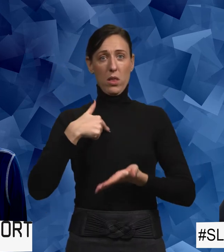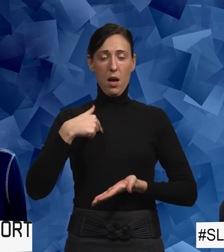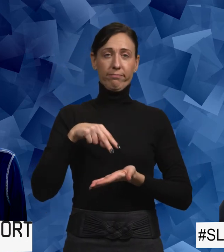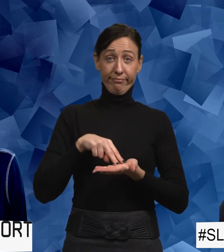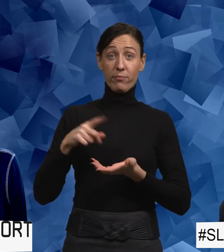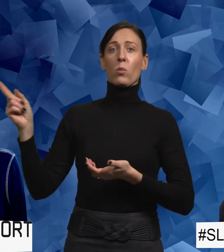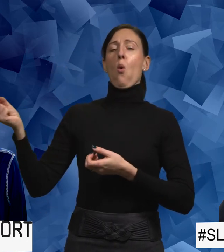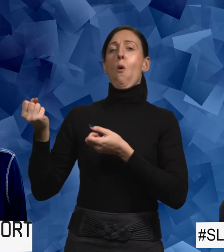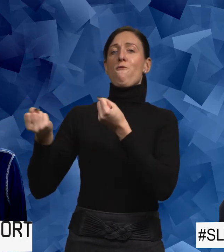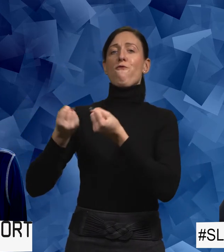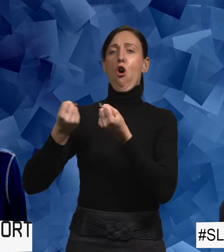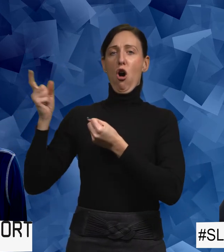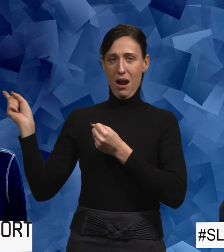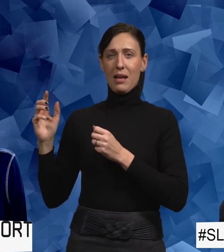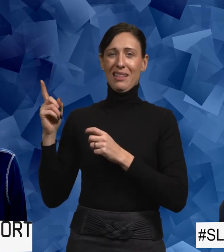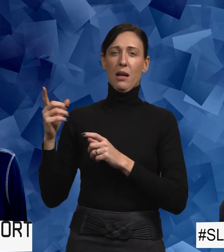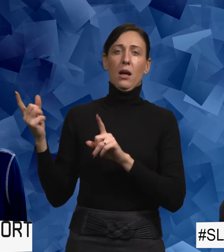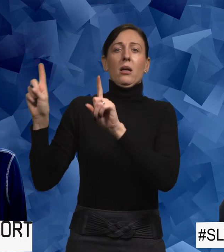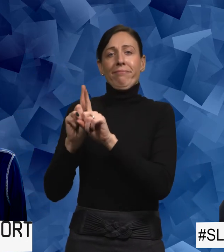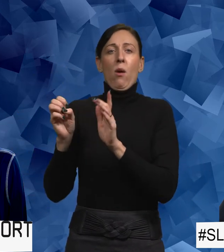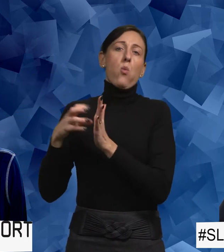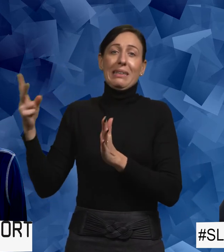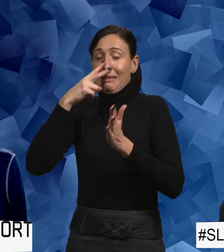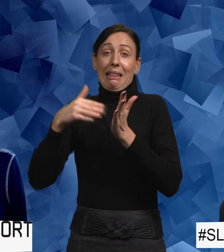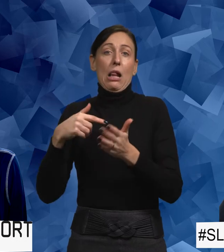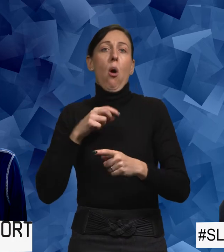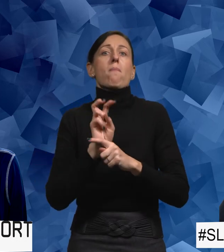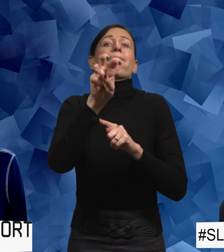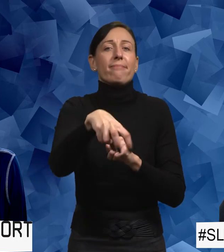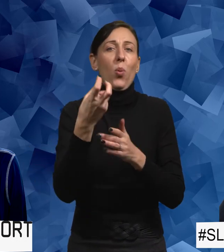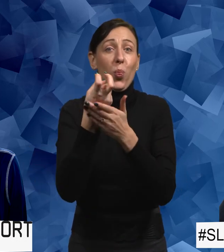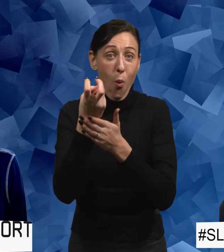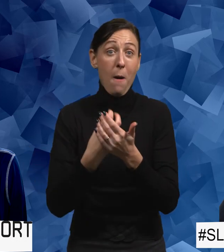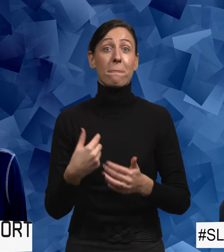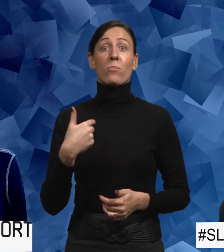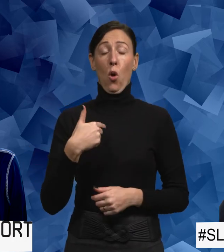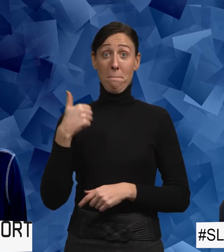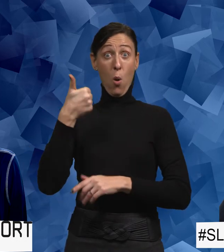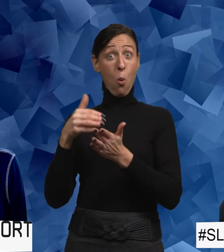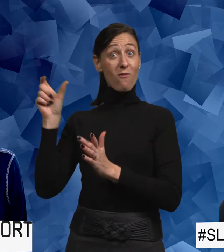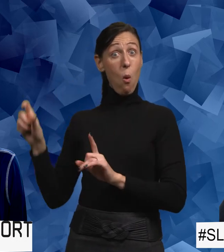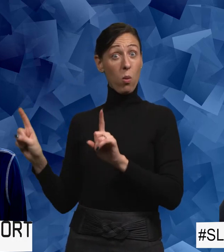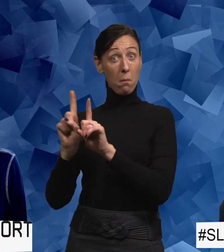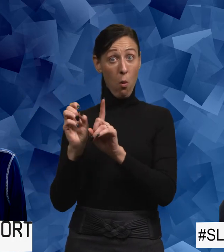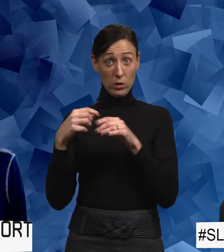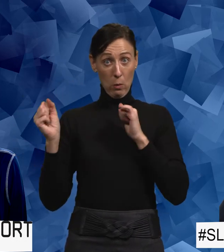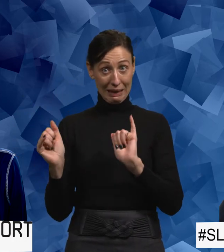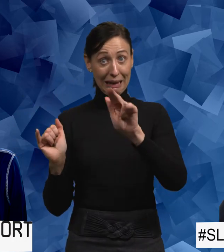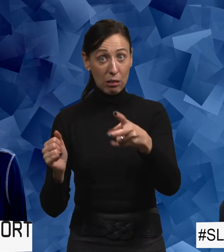Och det var tidigt på morgonen. Och föraren som gämte mig skulle se till att jag kom upp på tåget. Jag är alltså beroende av honom för att komma upp på tåget. För det